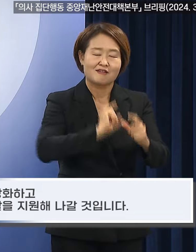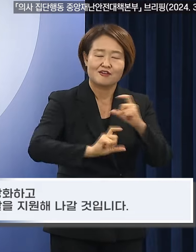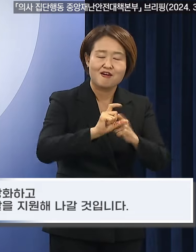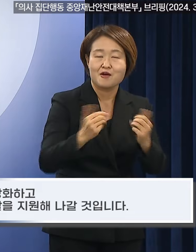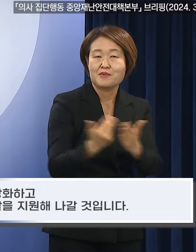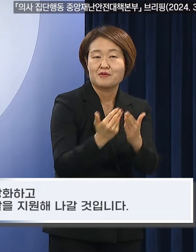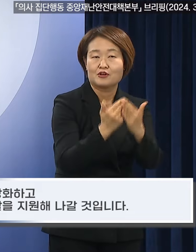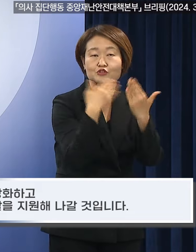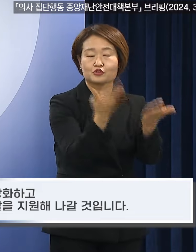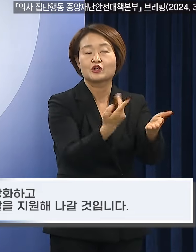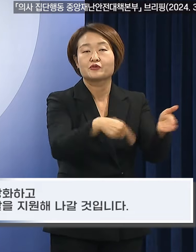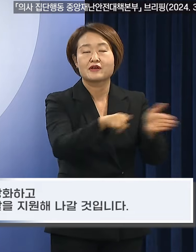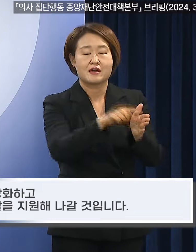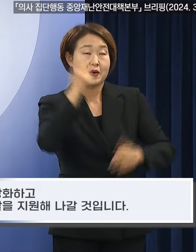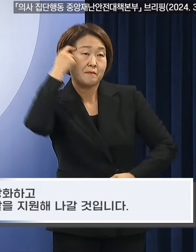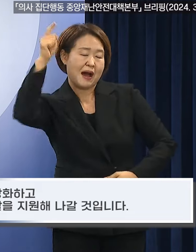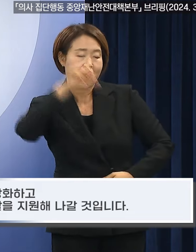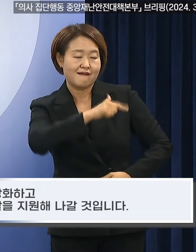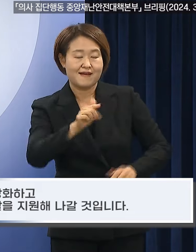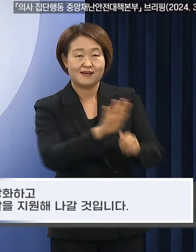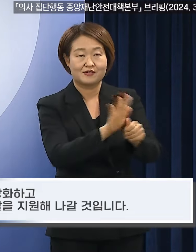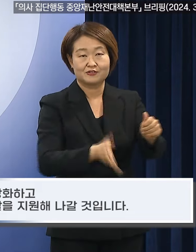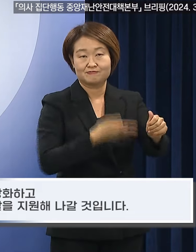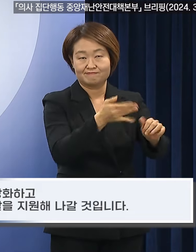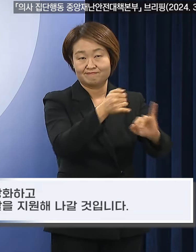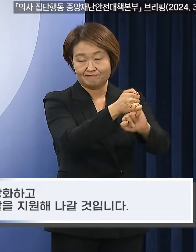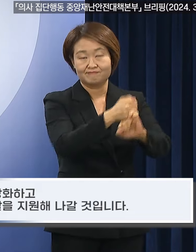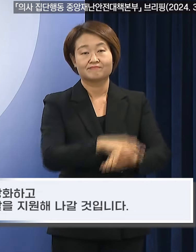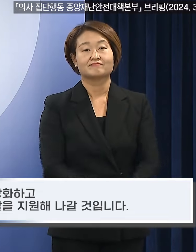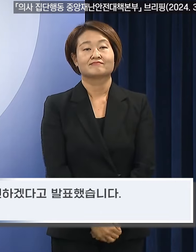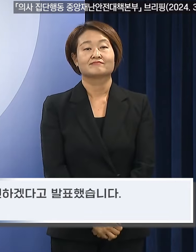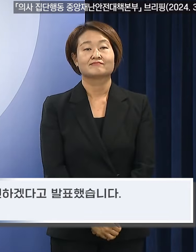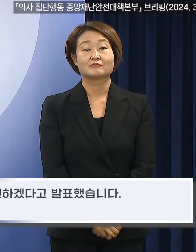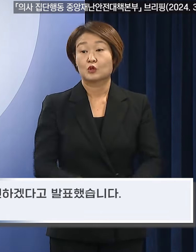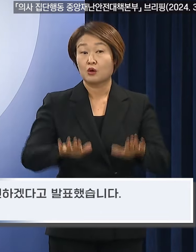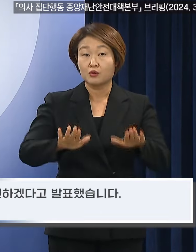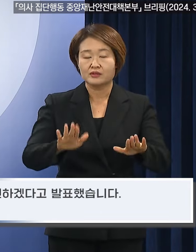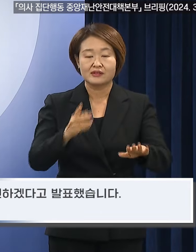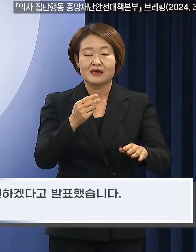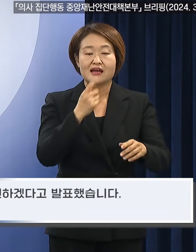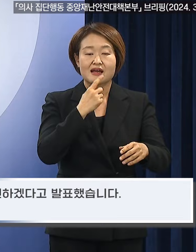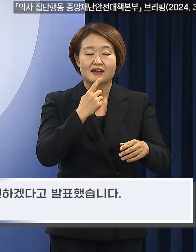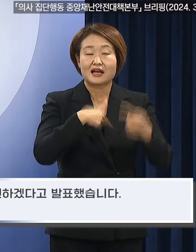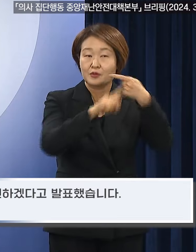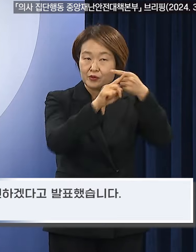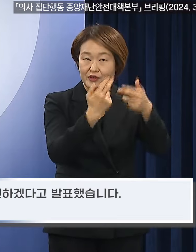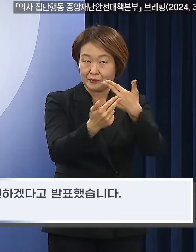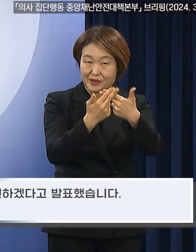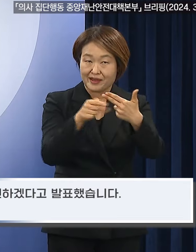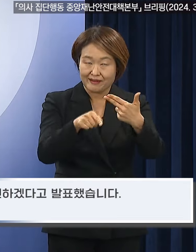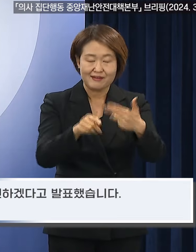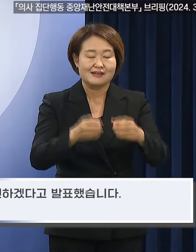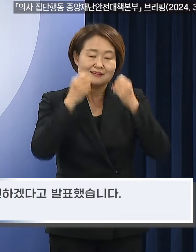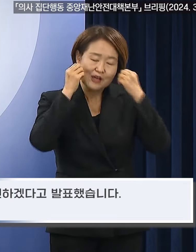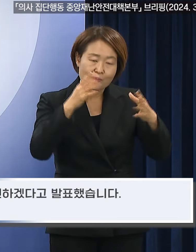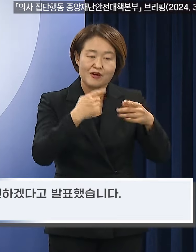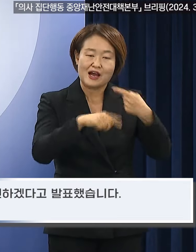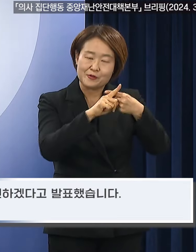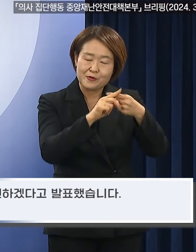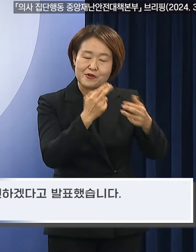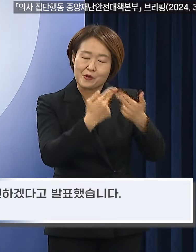경력개발을 지원해 나갈 것입니다. 오늘 간호협회에서는 새로운 간호법을